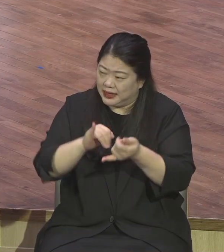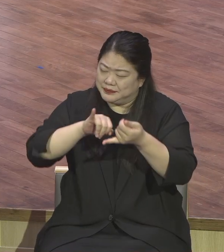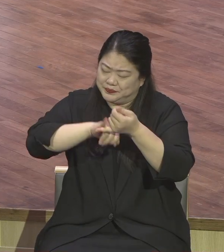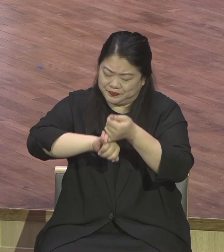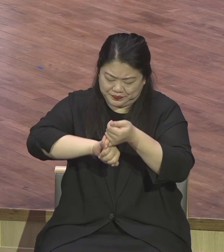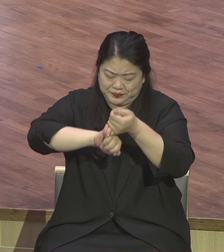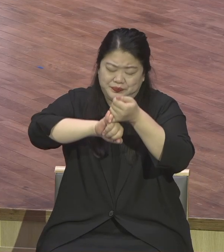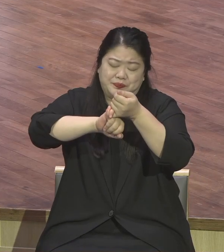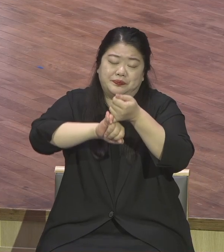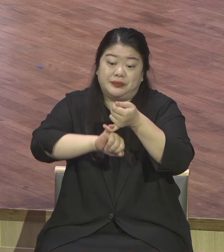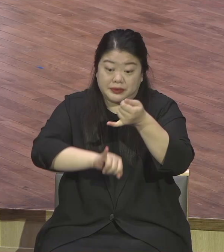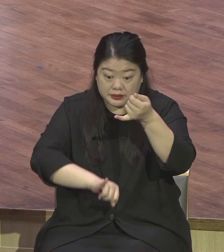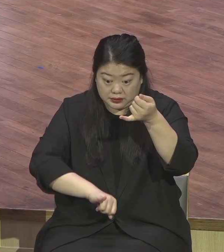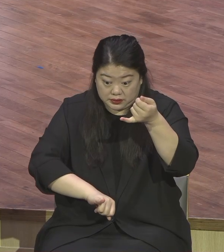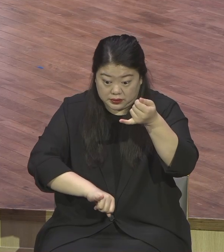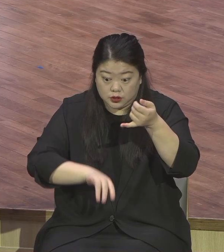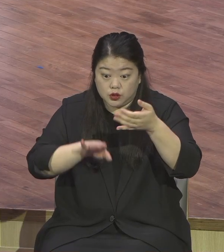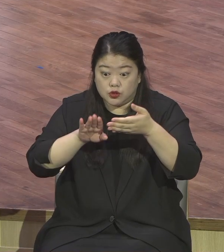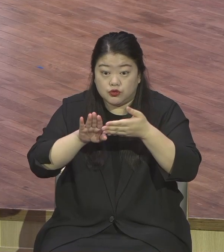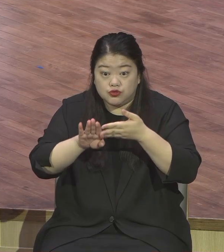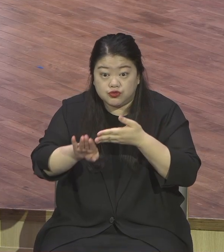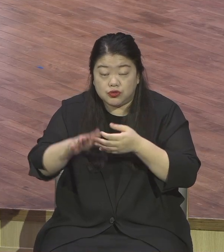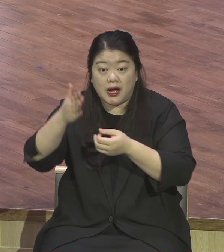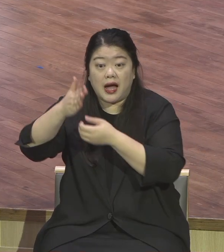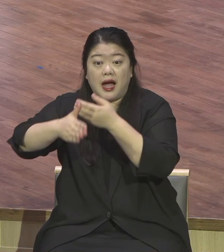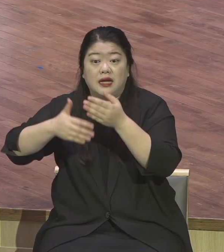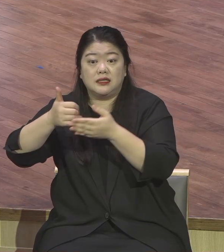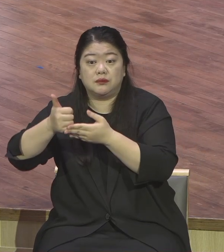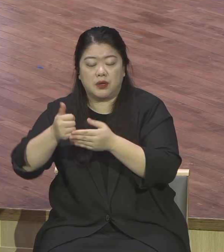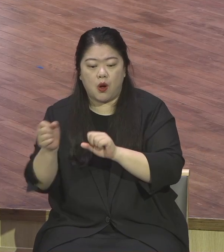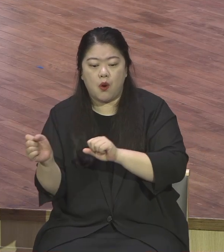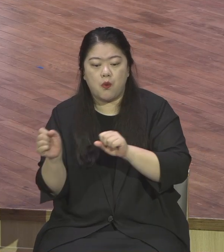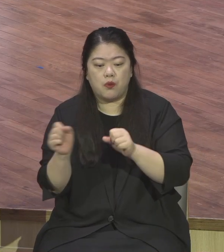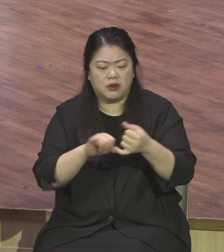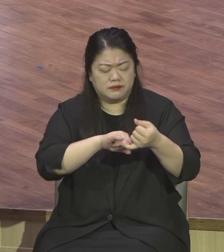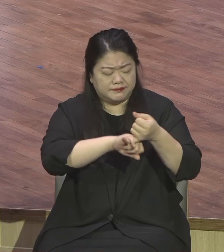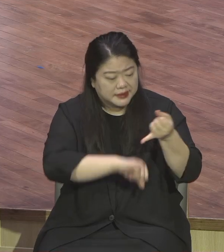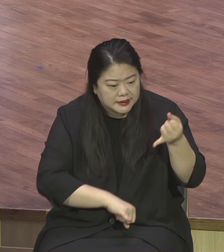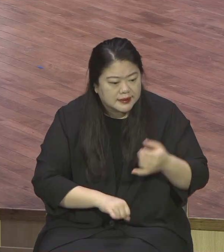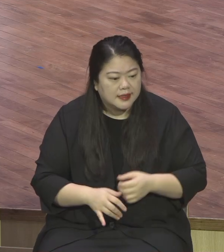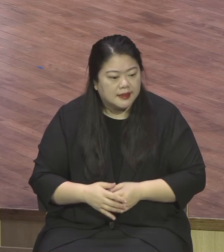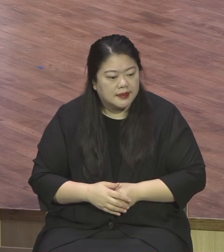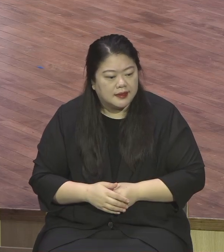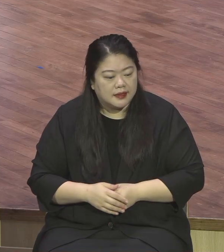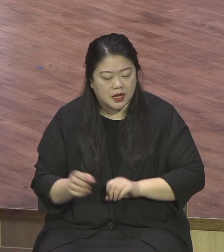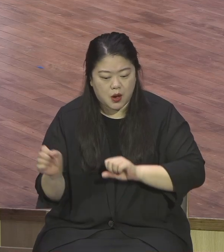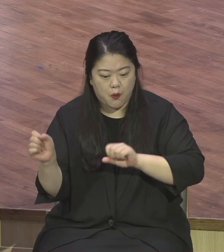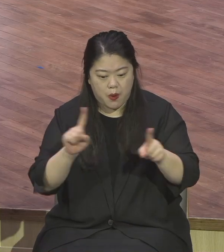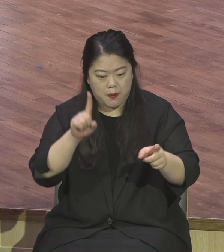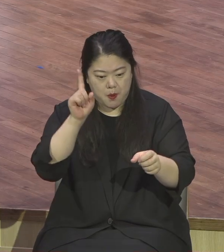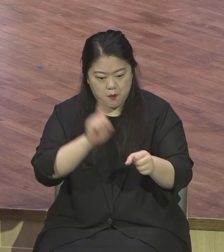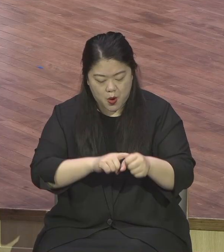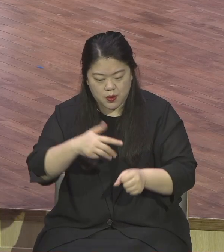창피의 3장 15절을 주셨어요 회복 회복 예사의 우선 그리스도를 통해서